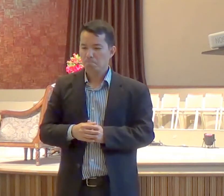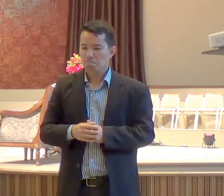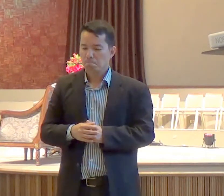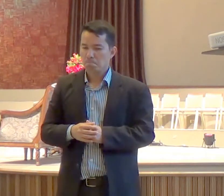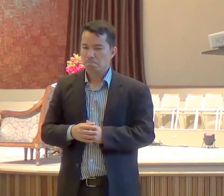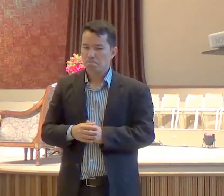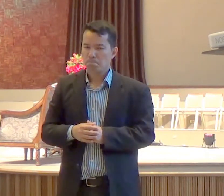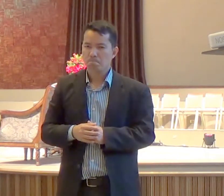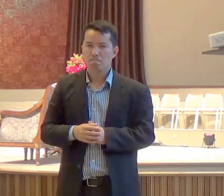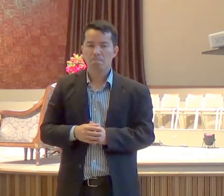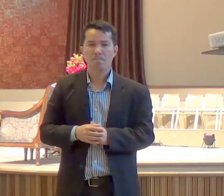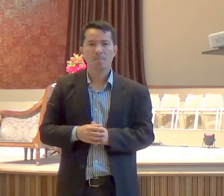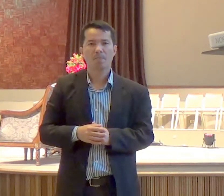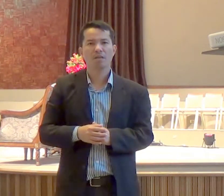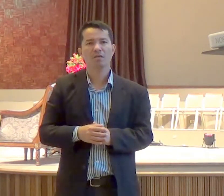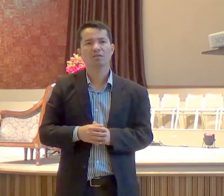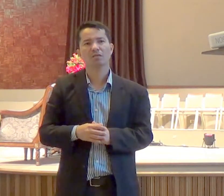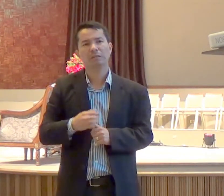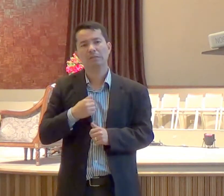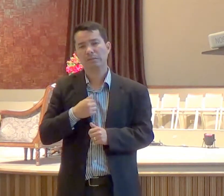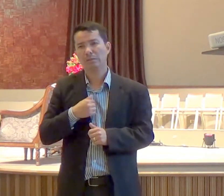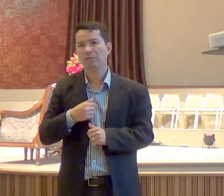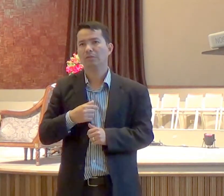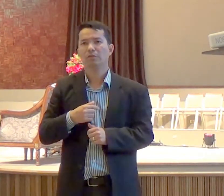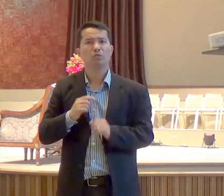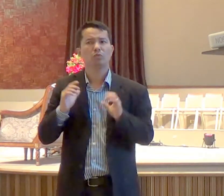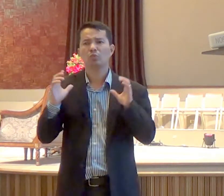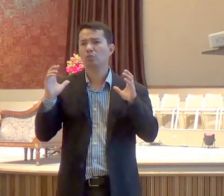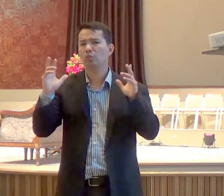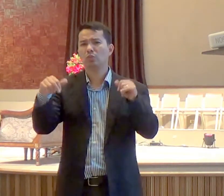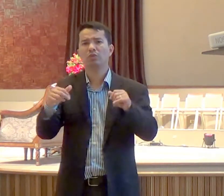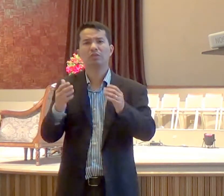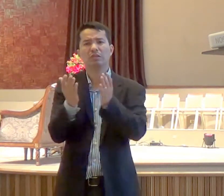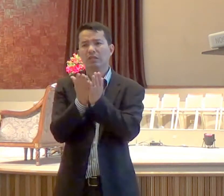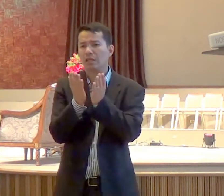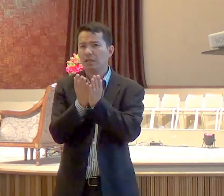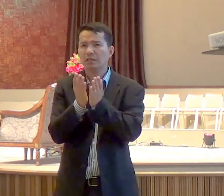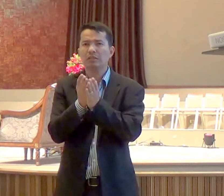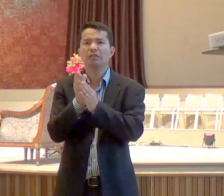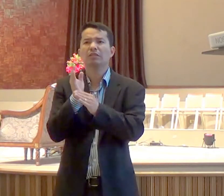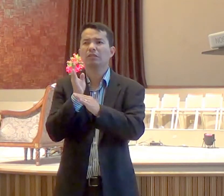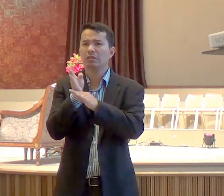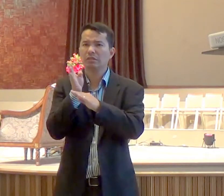Eu tenho uma reunião de crente, que eu não vou, que o povo, manda no álcool,